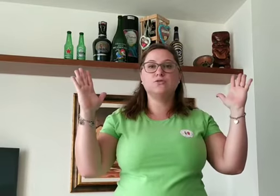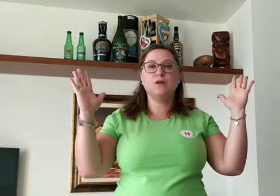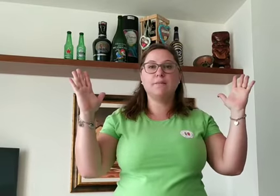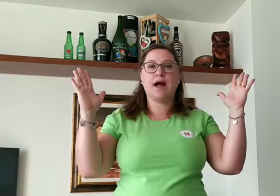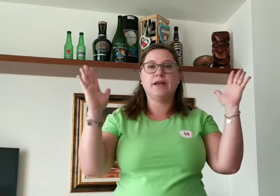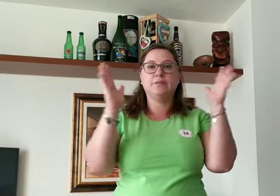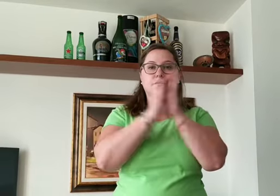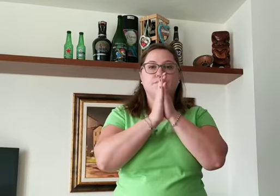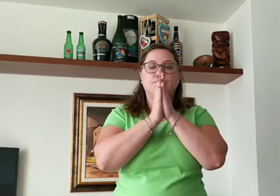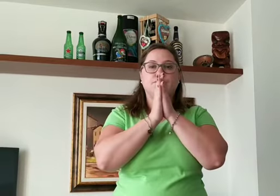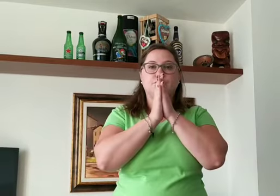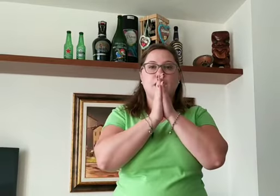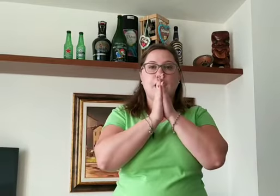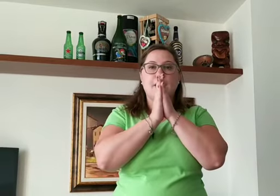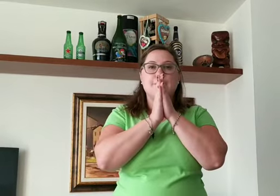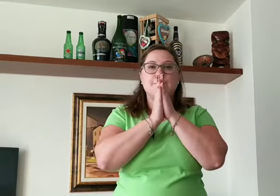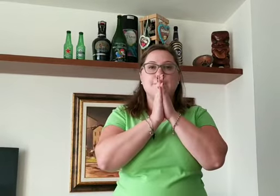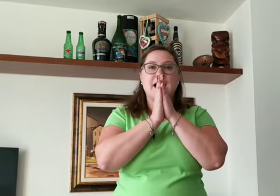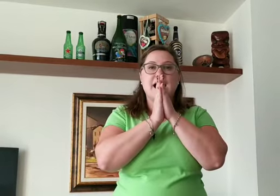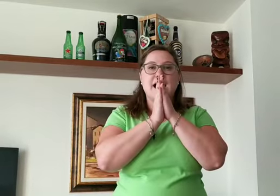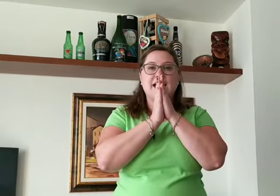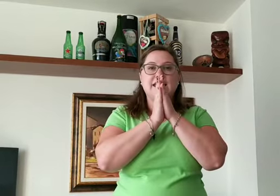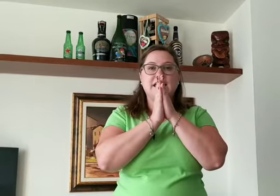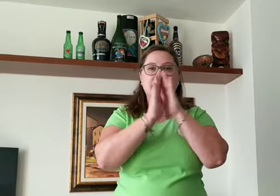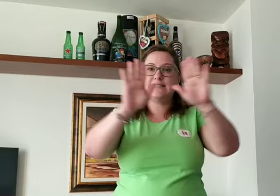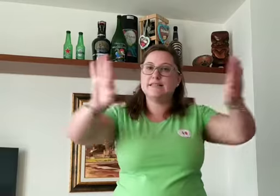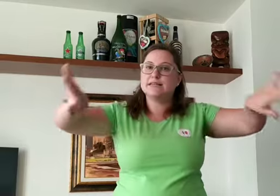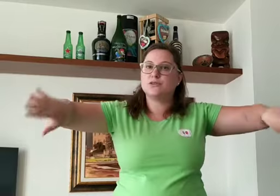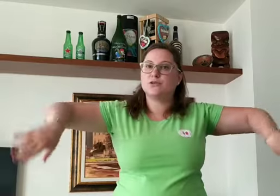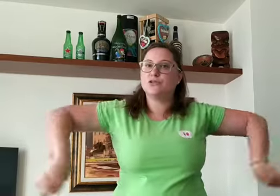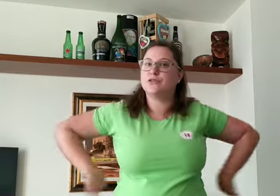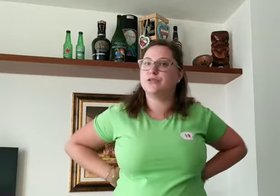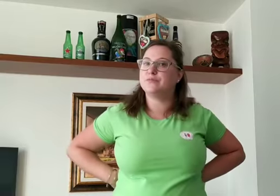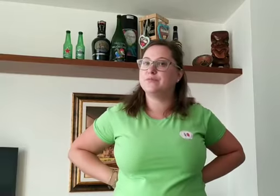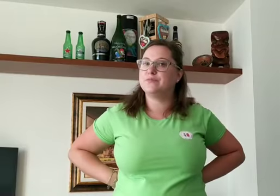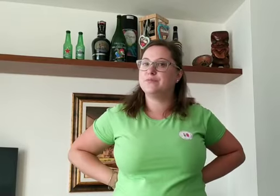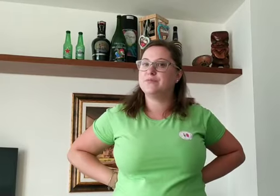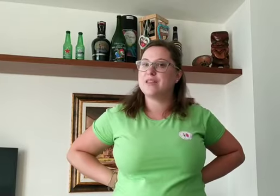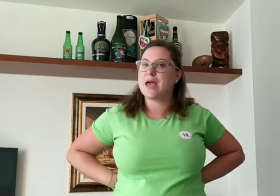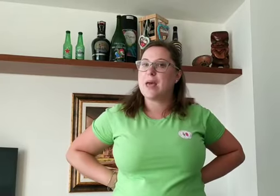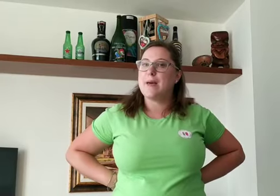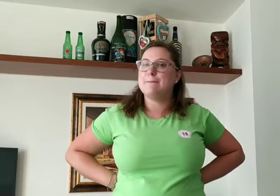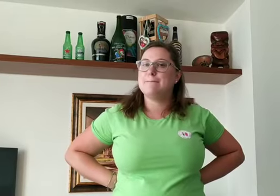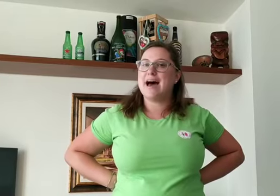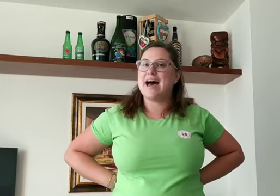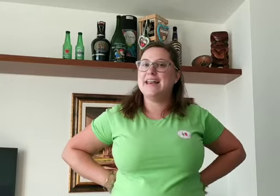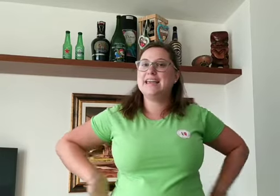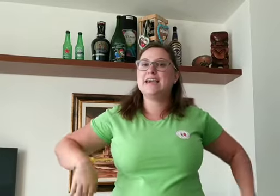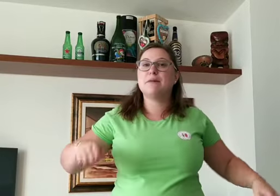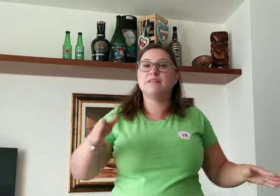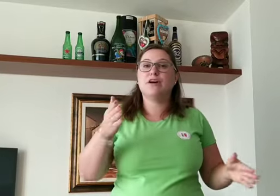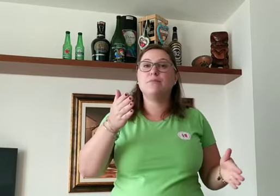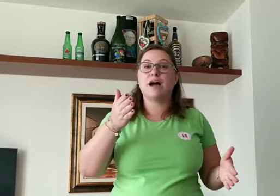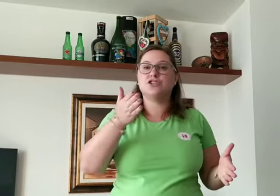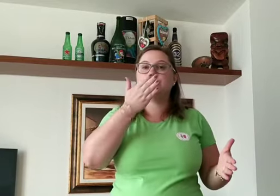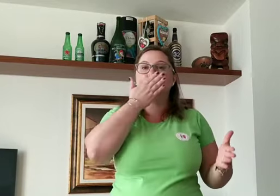sulle mani mani che si nascondono mani che mandano i baci